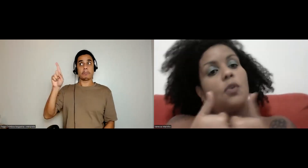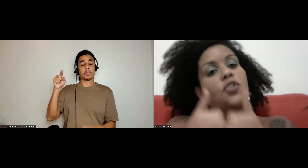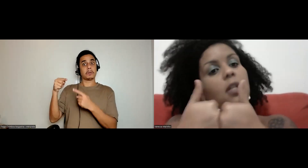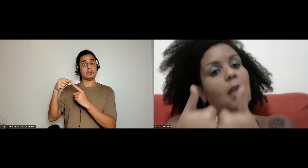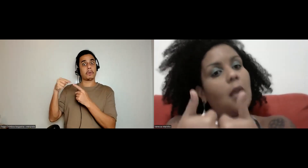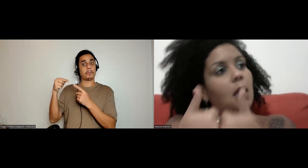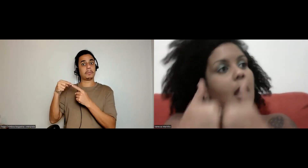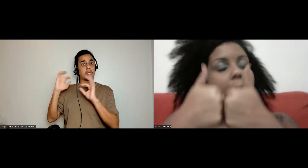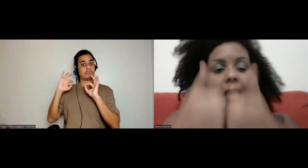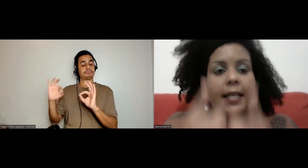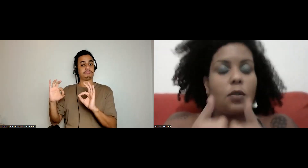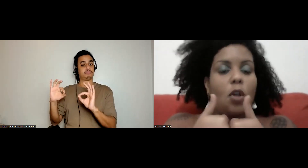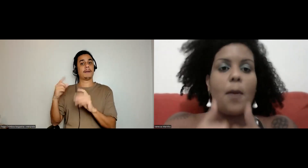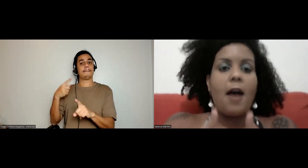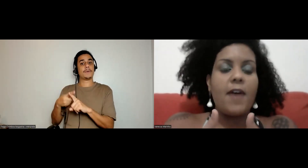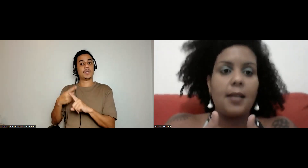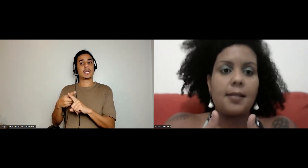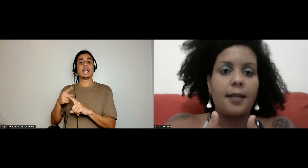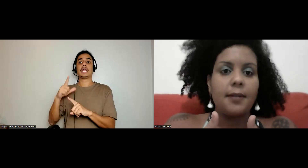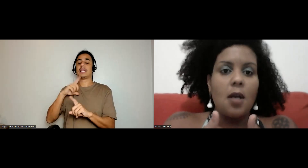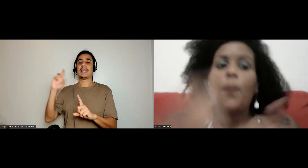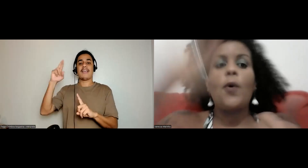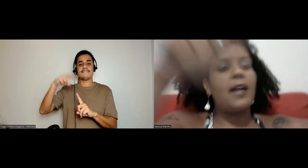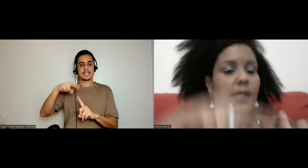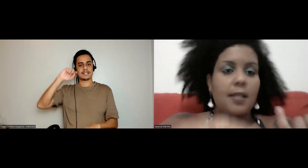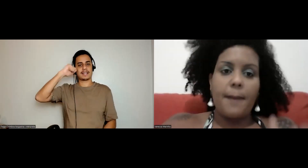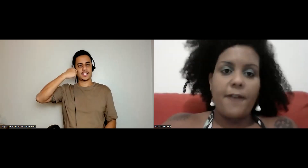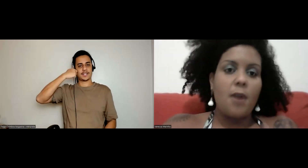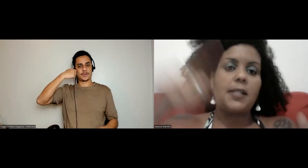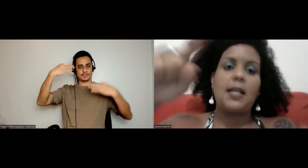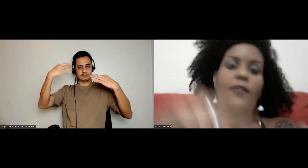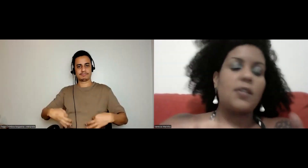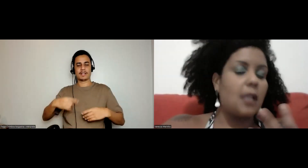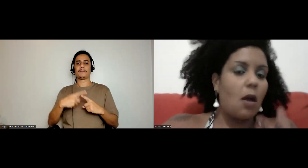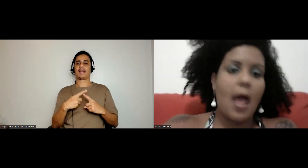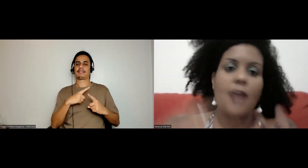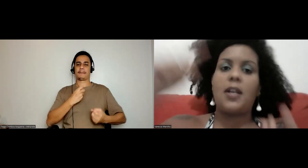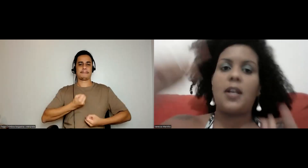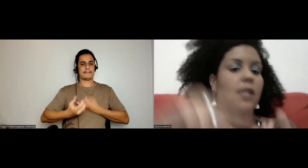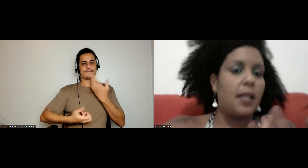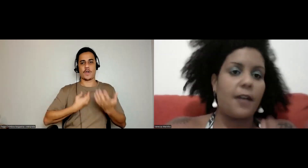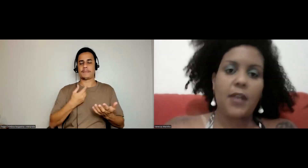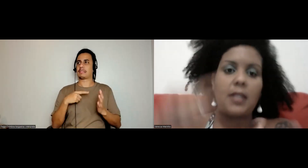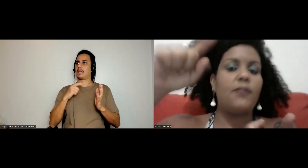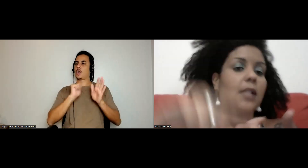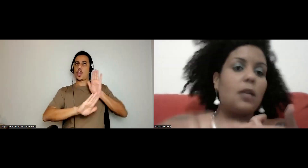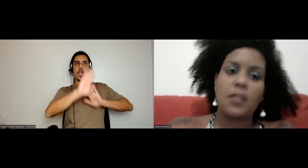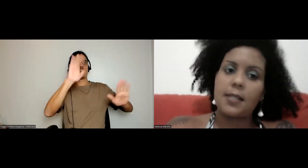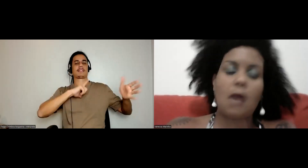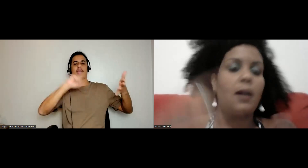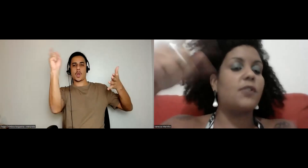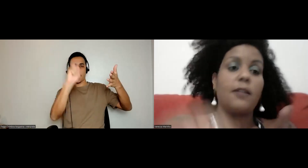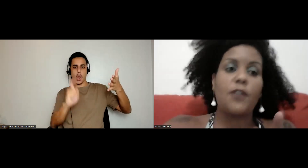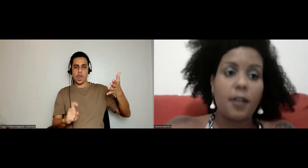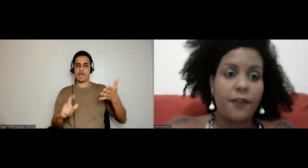exposições que têm a negritude como referência, porque ali você tem performance, ali você tem colagem, ali você tem grafito, ali você tem